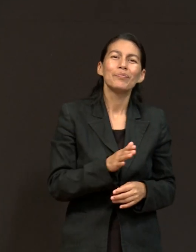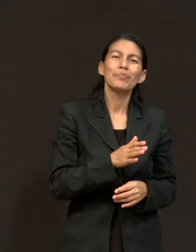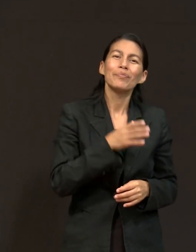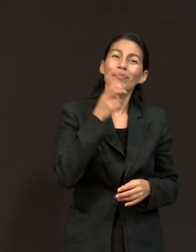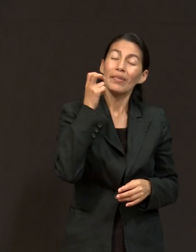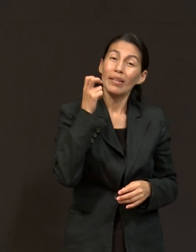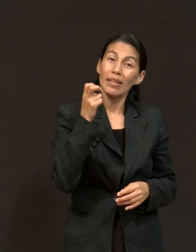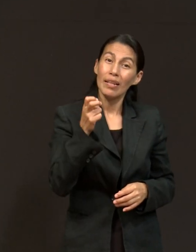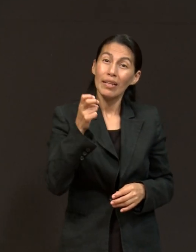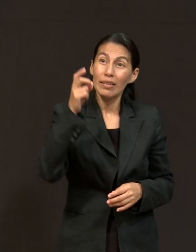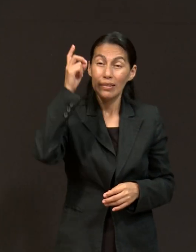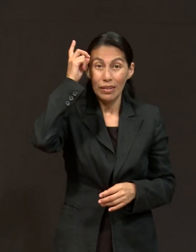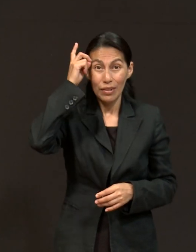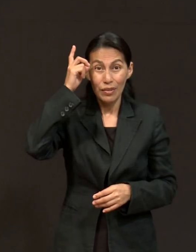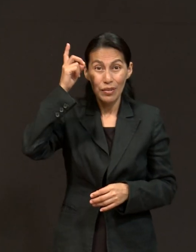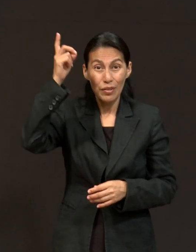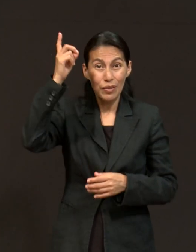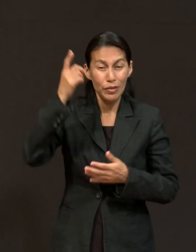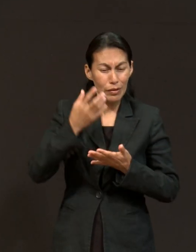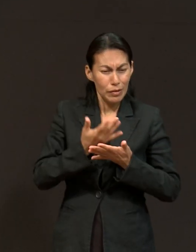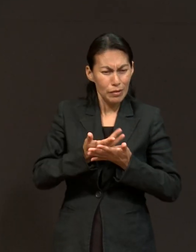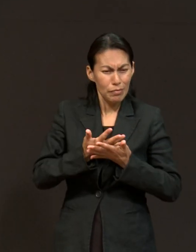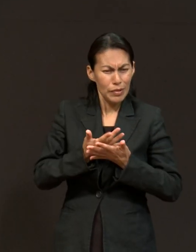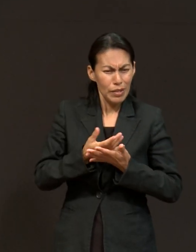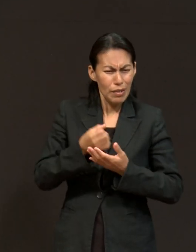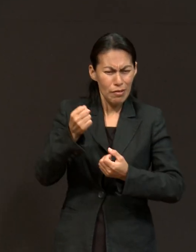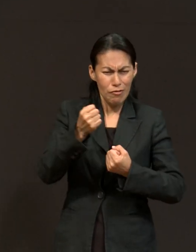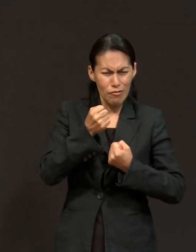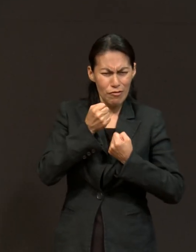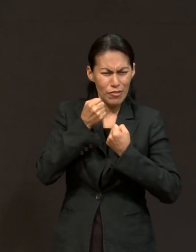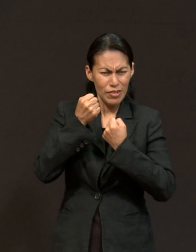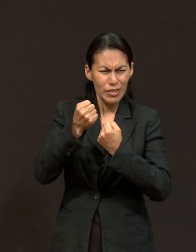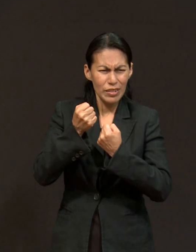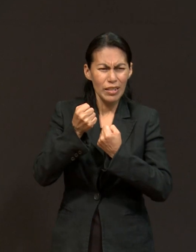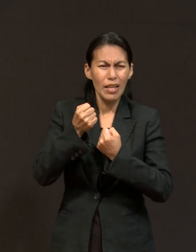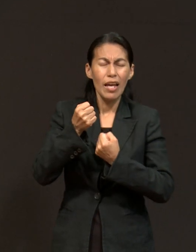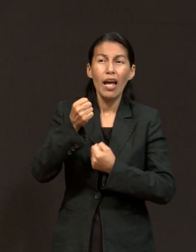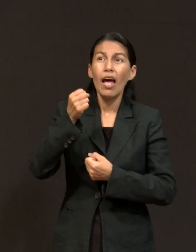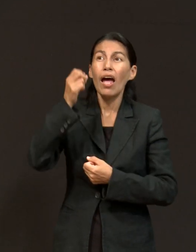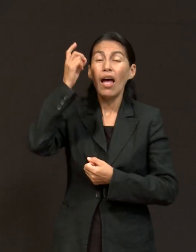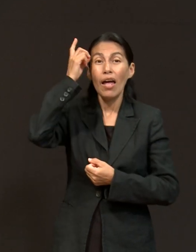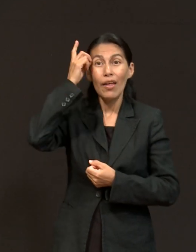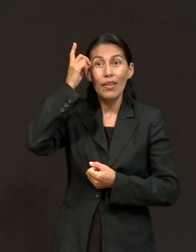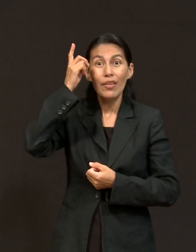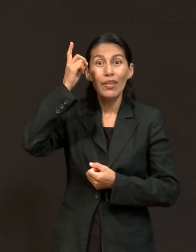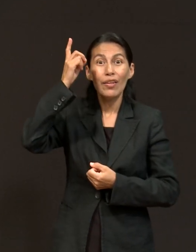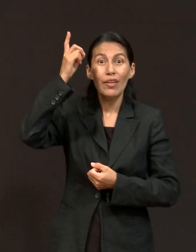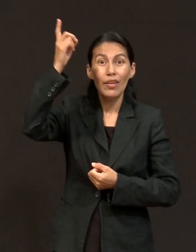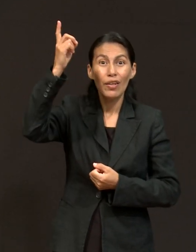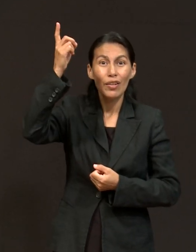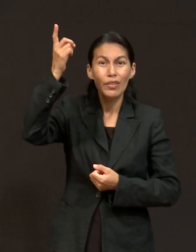Esperanza y castillo mío, dirá Jehová,